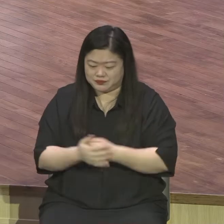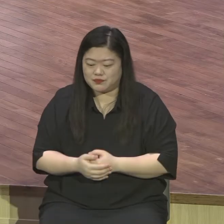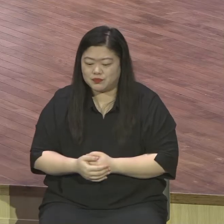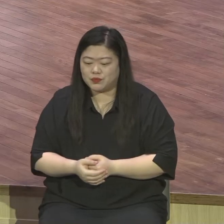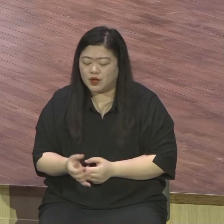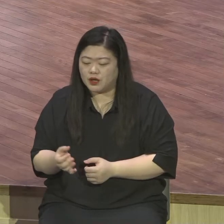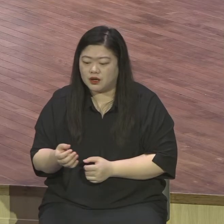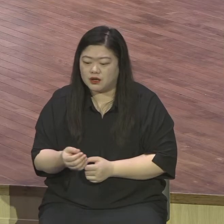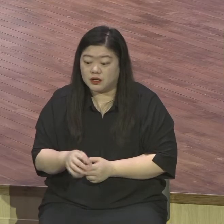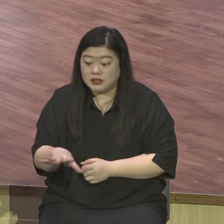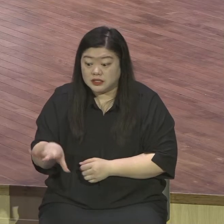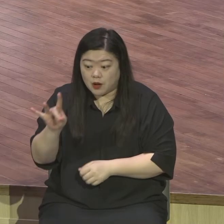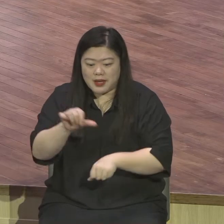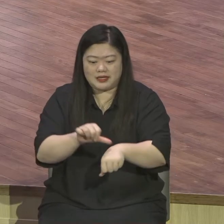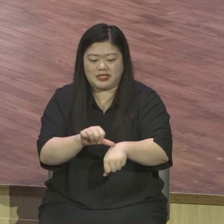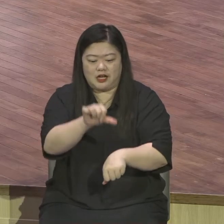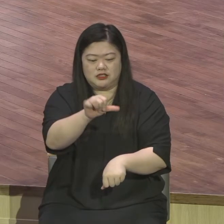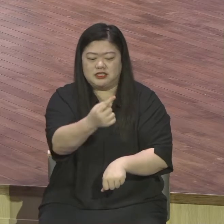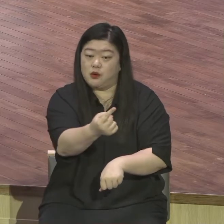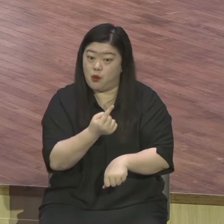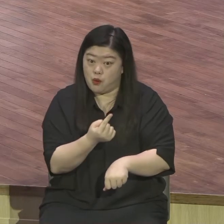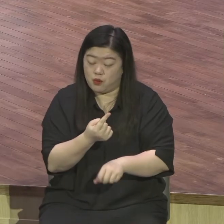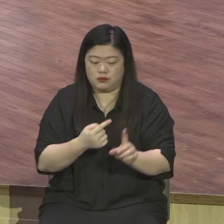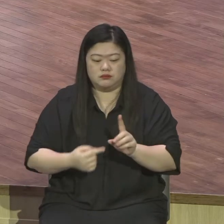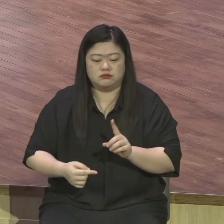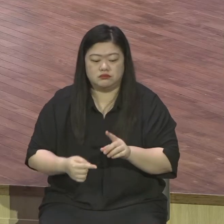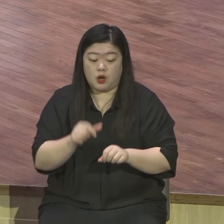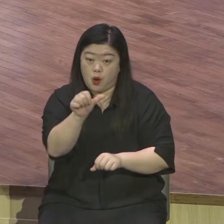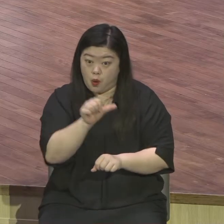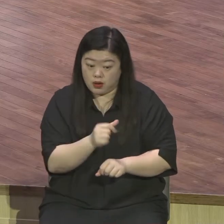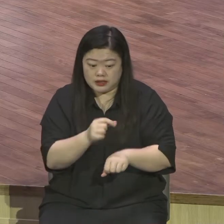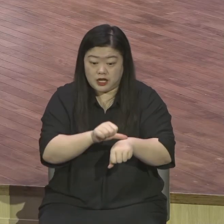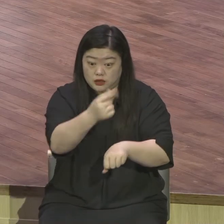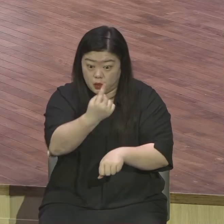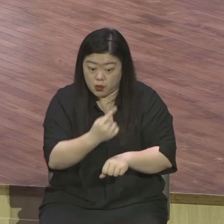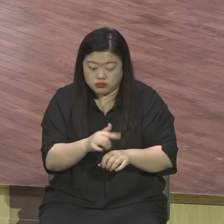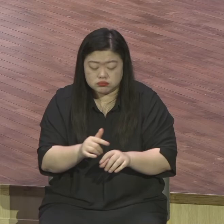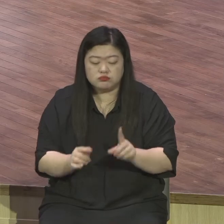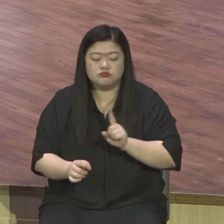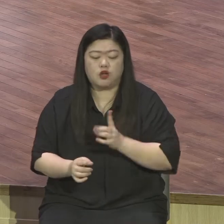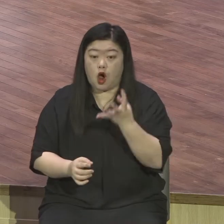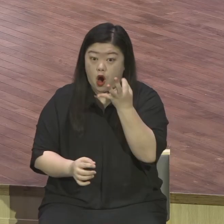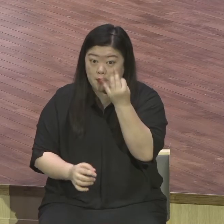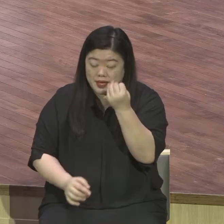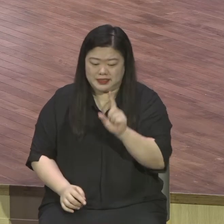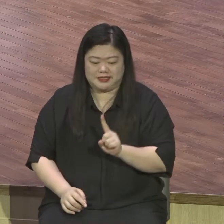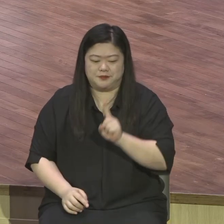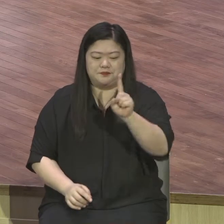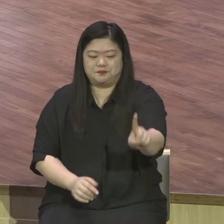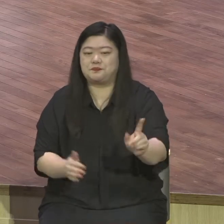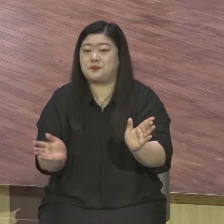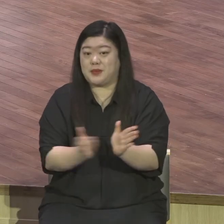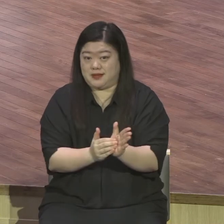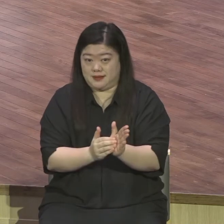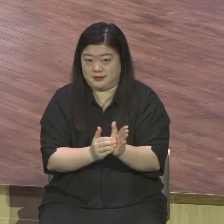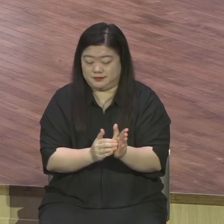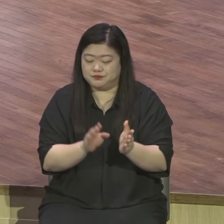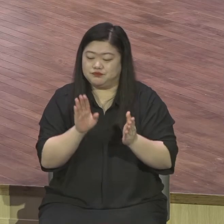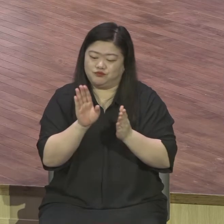늦게 온 자부터. 한 대나리원. 그렇게 한 대나리원을 받으니까 다섯시 온 사람이 한